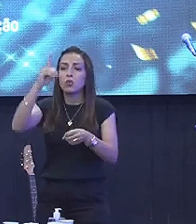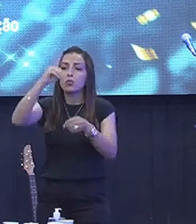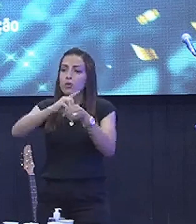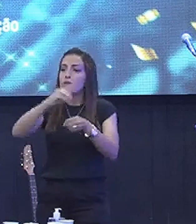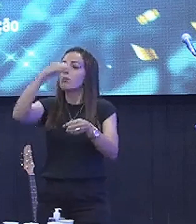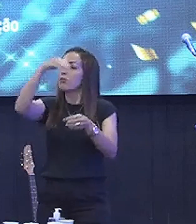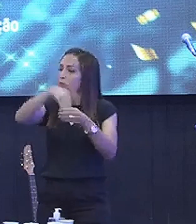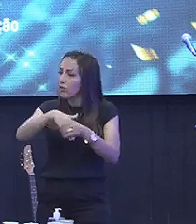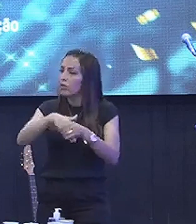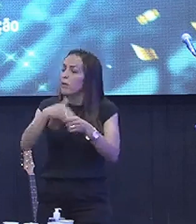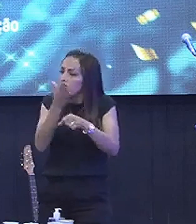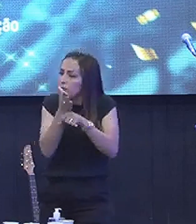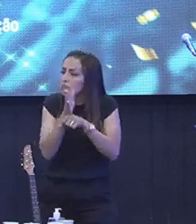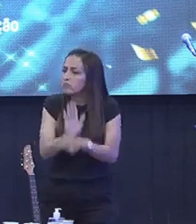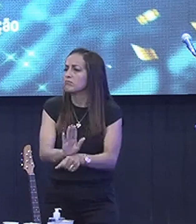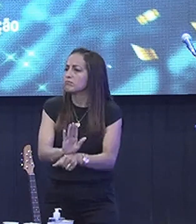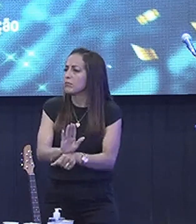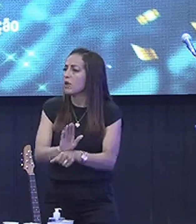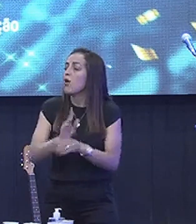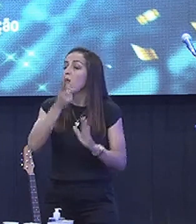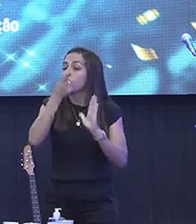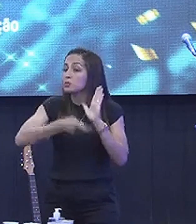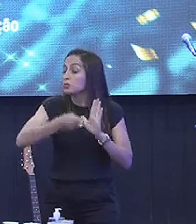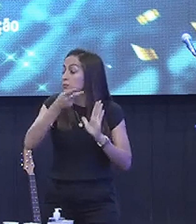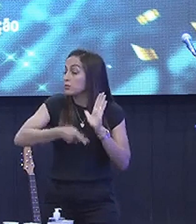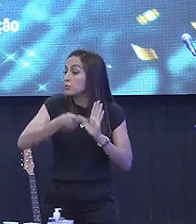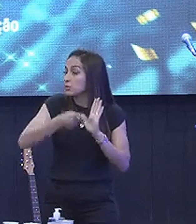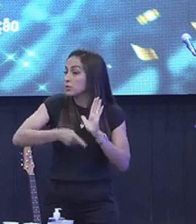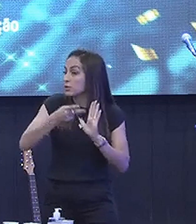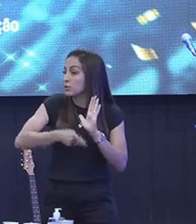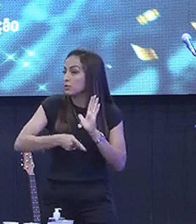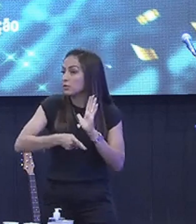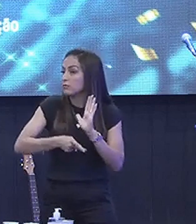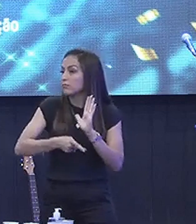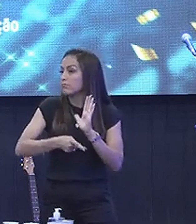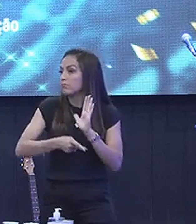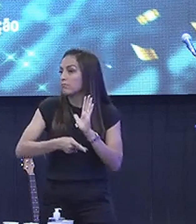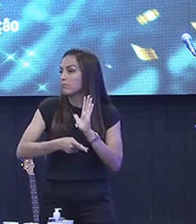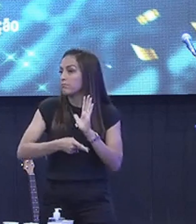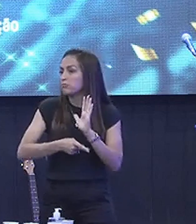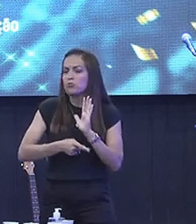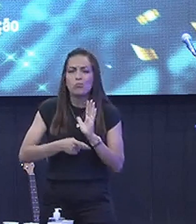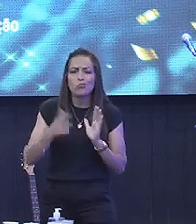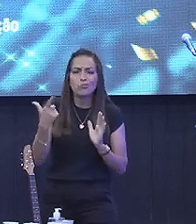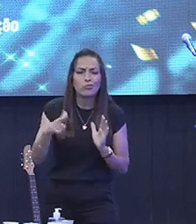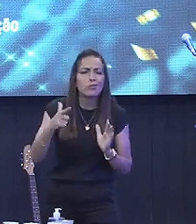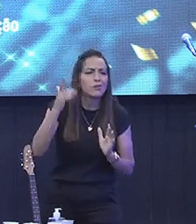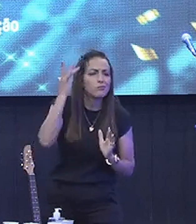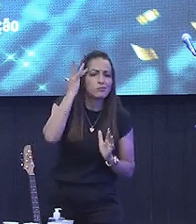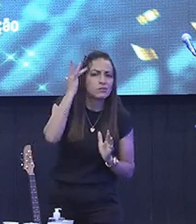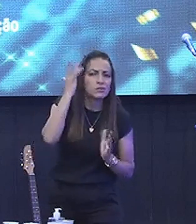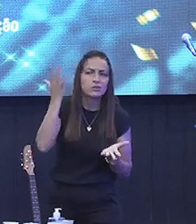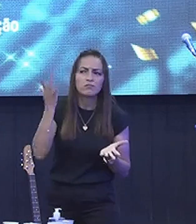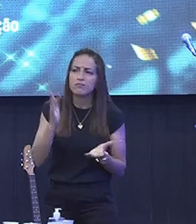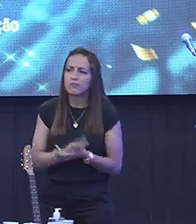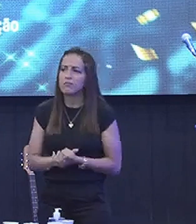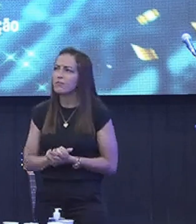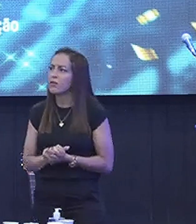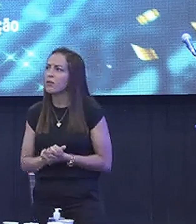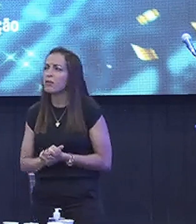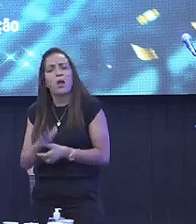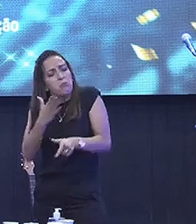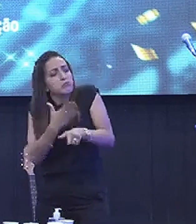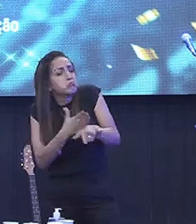despesas Para ajuda Para os projetos Você que não produz maturidade Não produz Dá uns